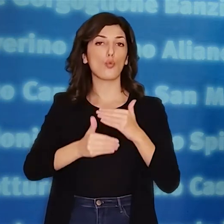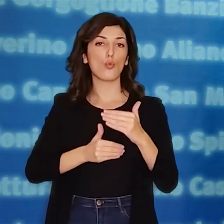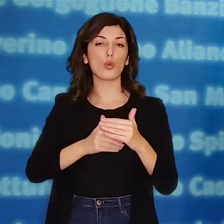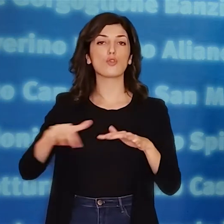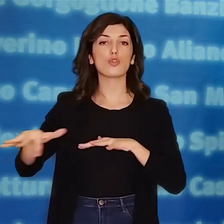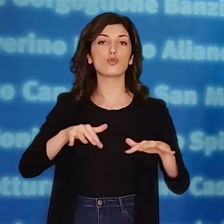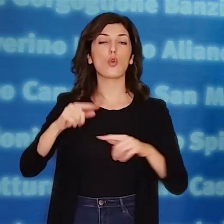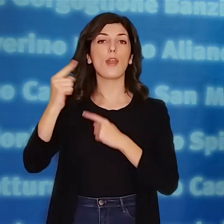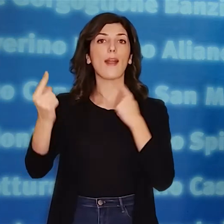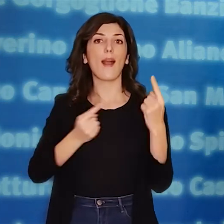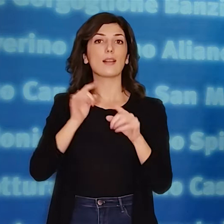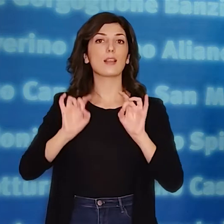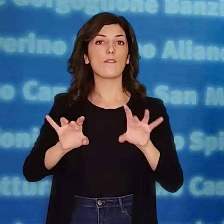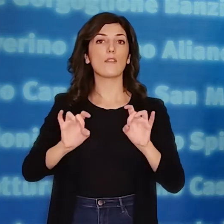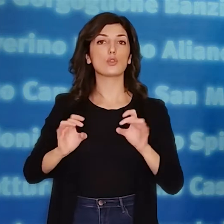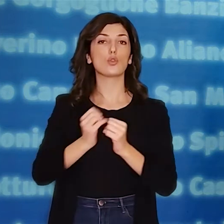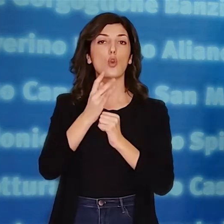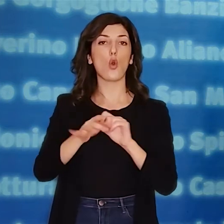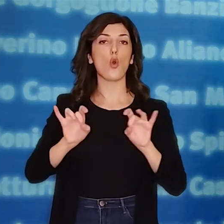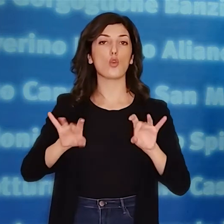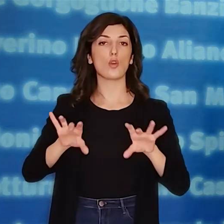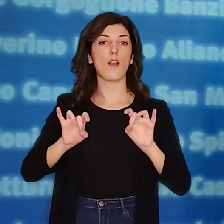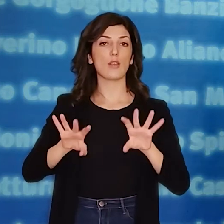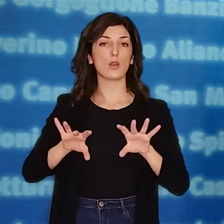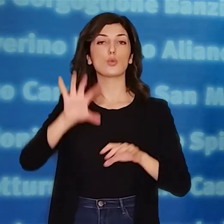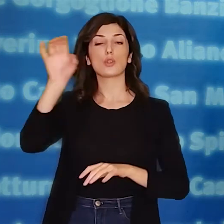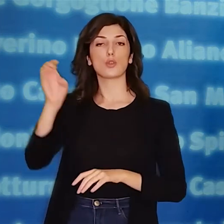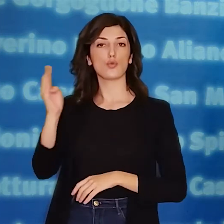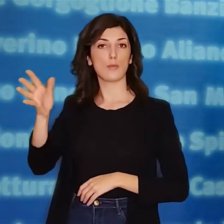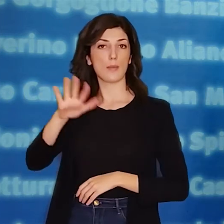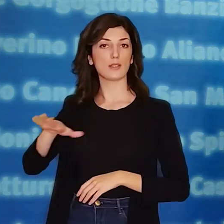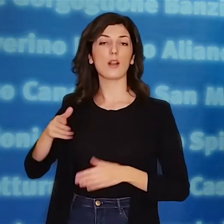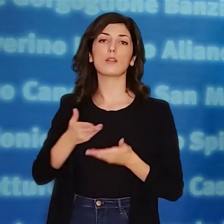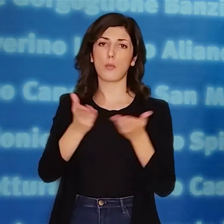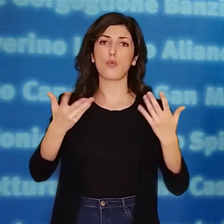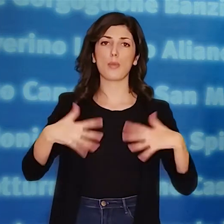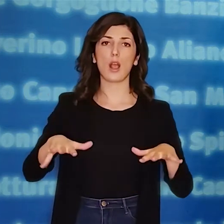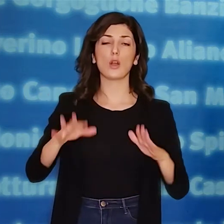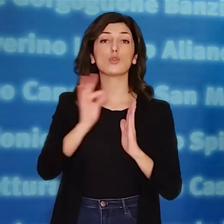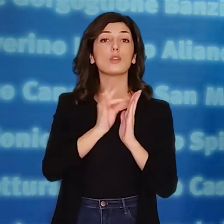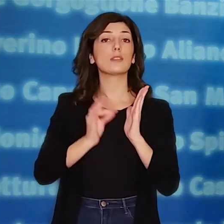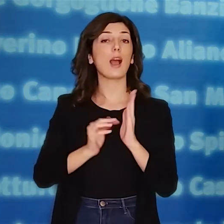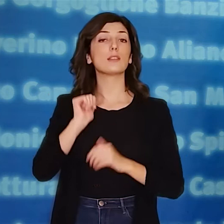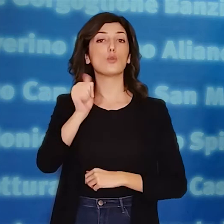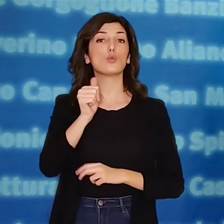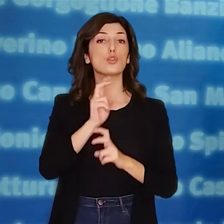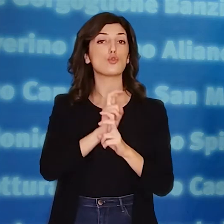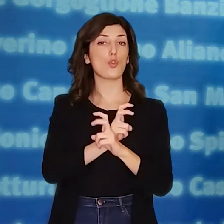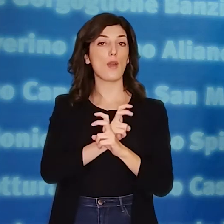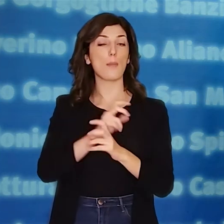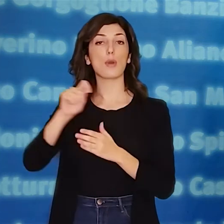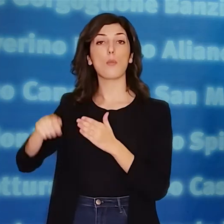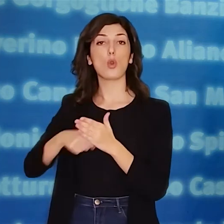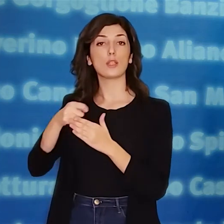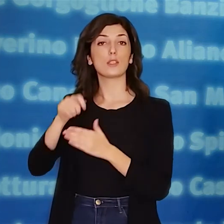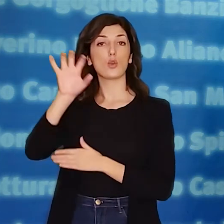della procedura operativa per la gestione dei casi di infezione da Covid-19 nella Regione. I dati riferiti all